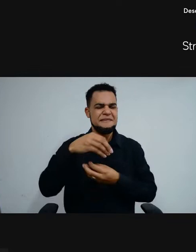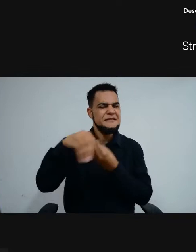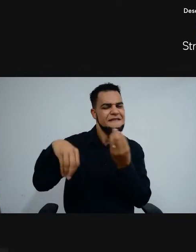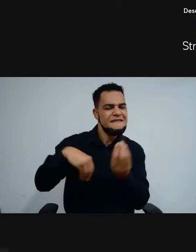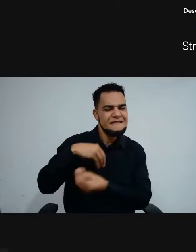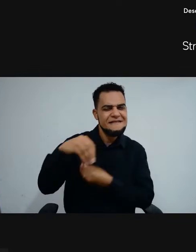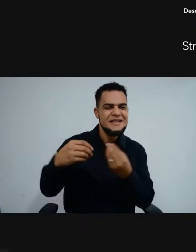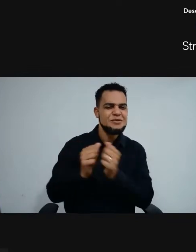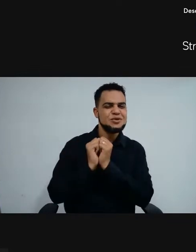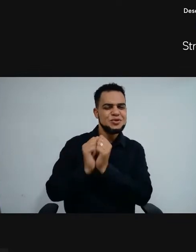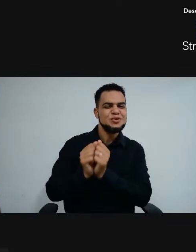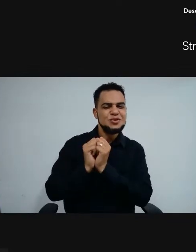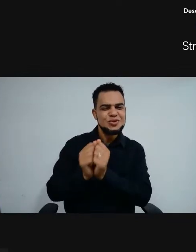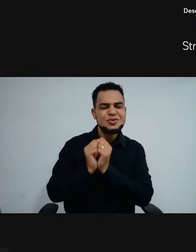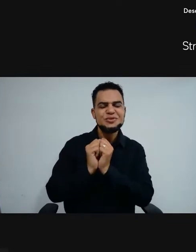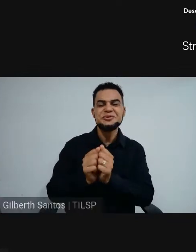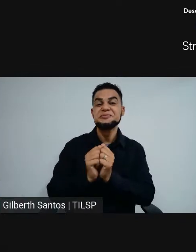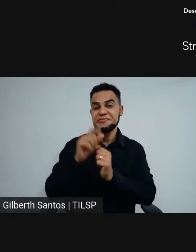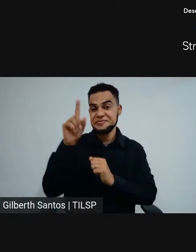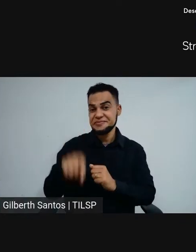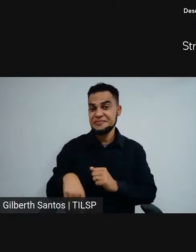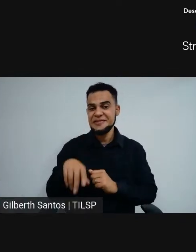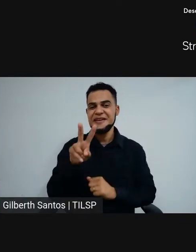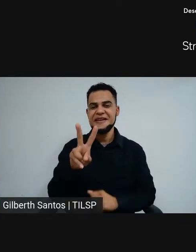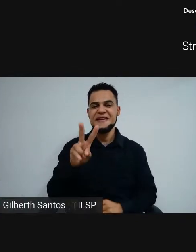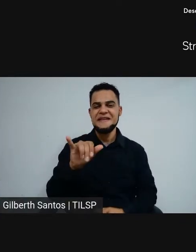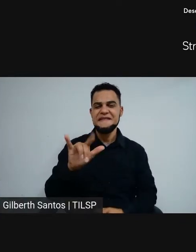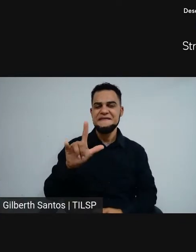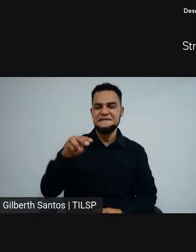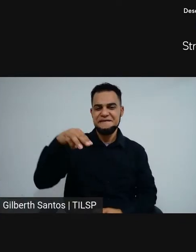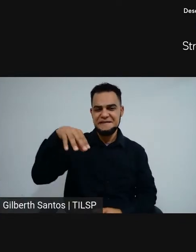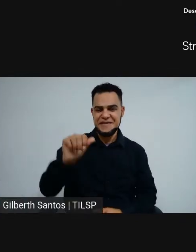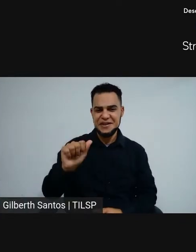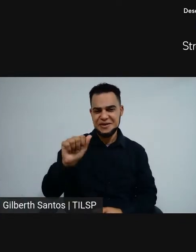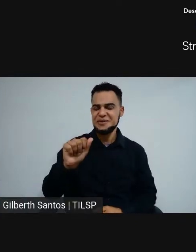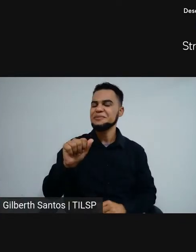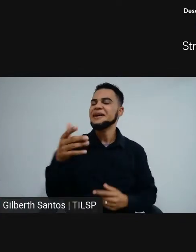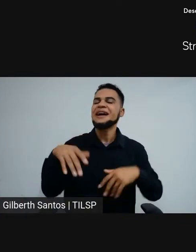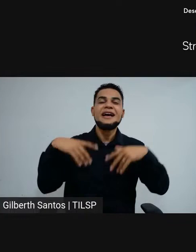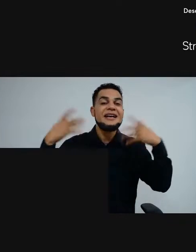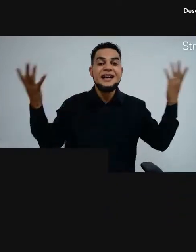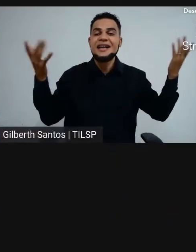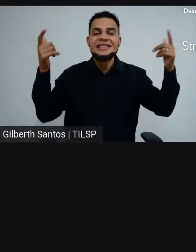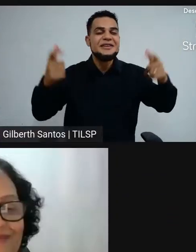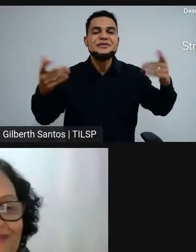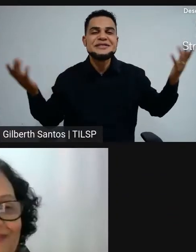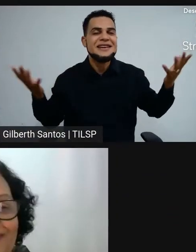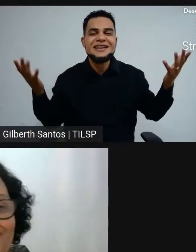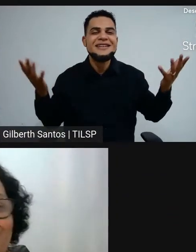sempre com a gente aí. Enfim, Vilma dos Processos Seletivos, onde está você, Vilma?